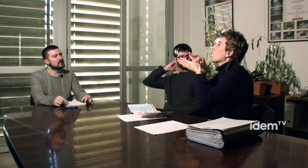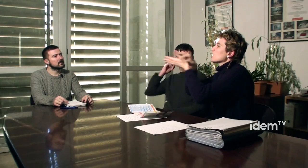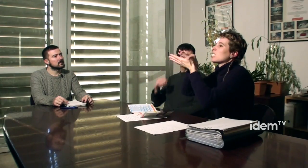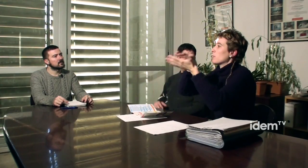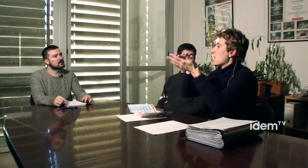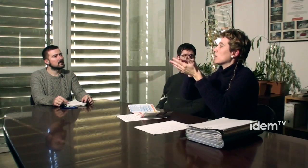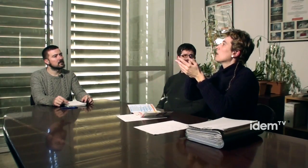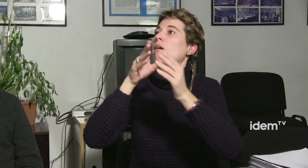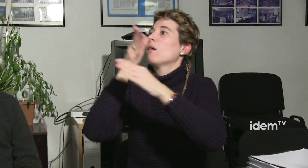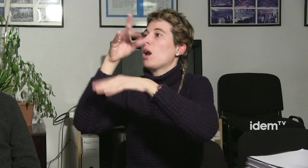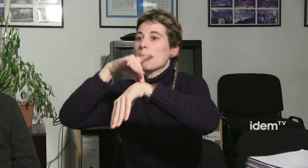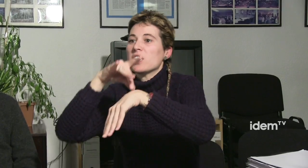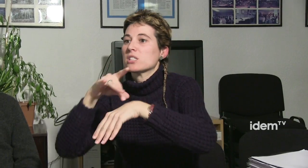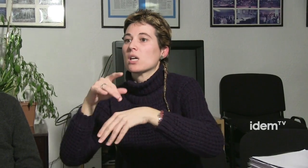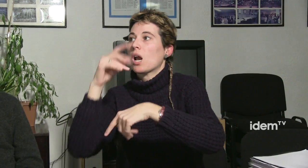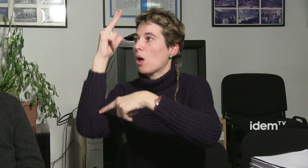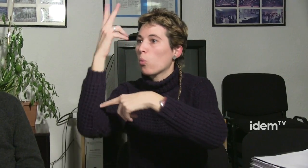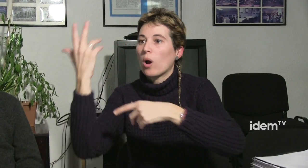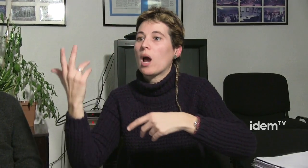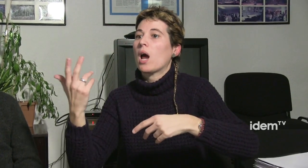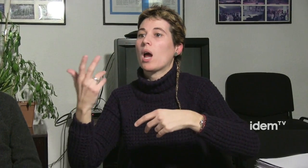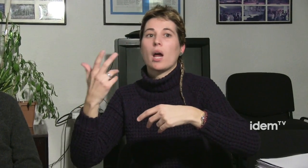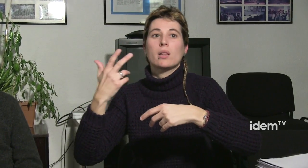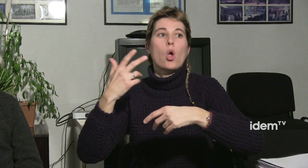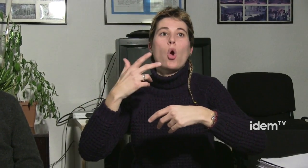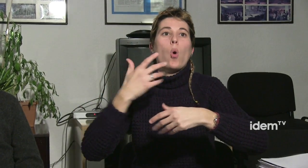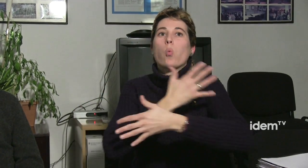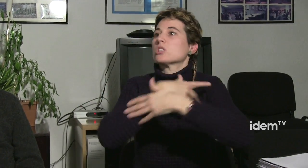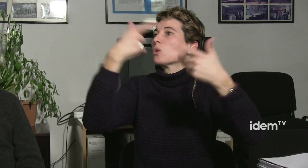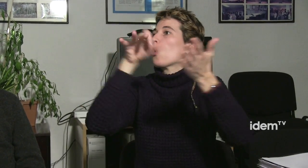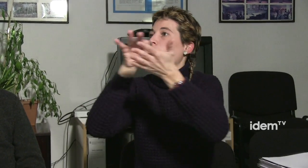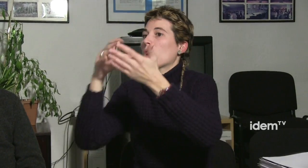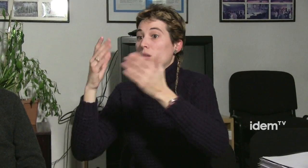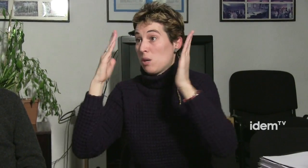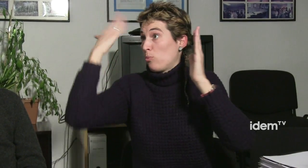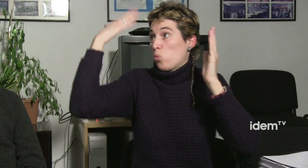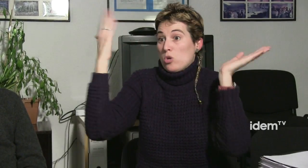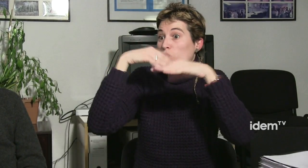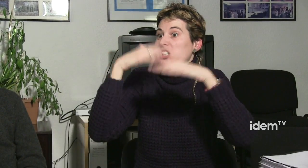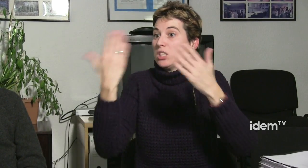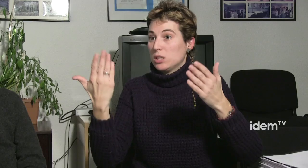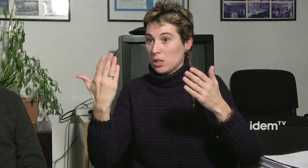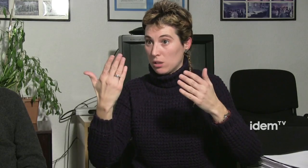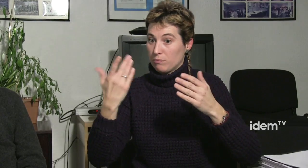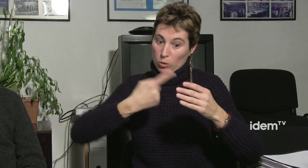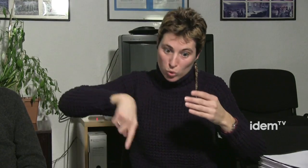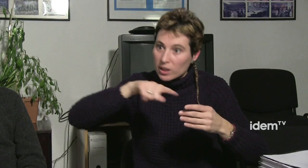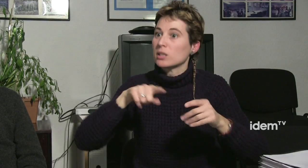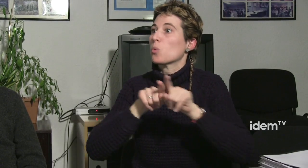en el passat era molt reduït i es necessitava per anar a qualsevol servei, el metge, l'advocat, no